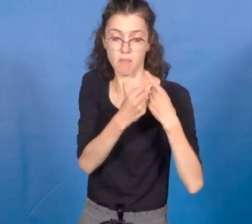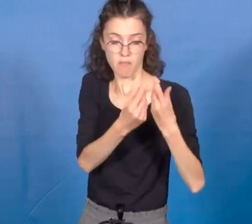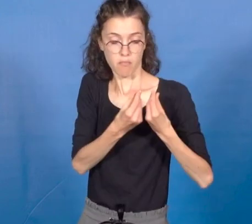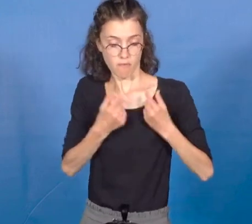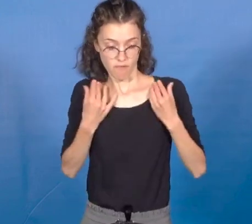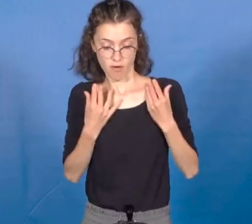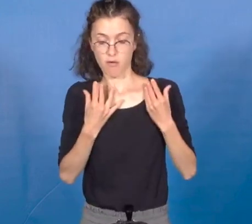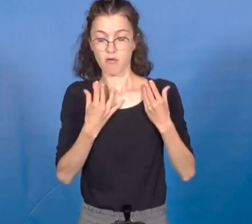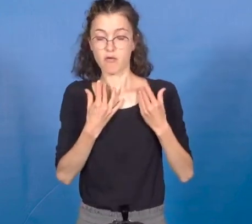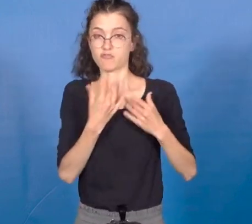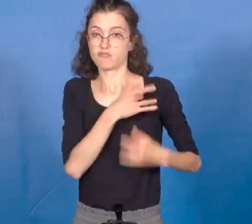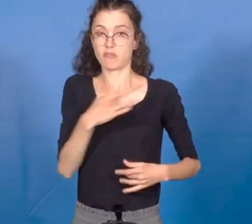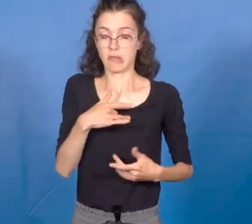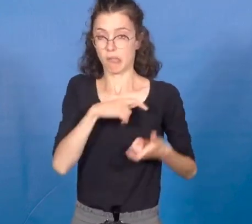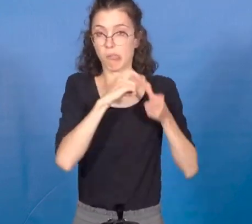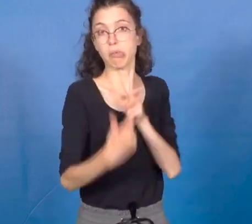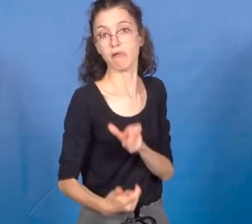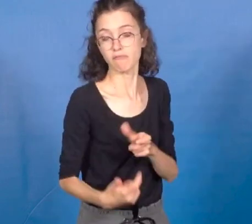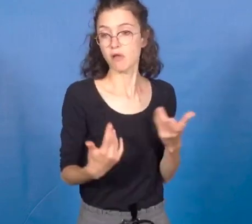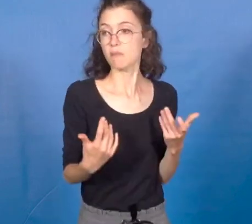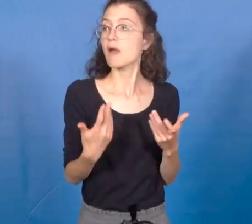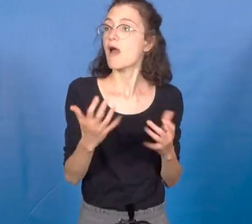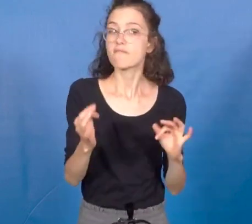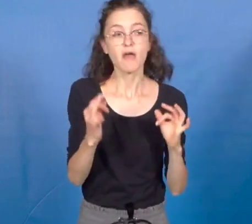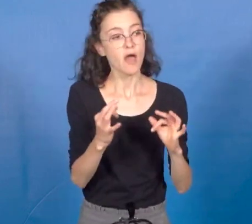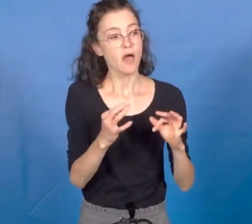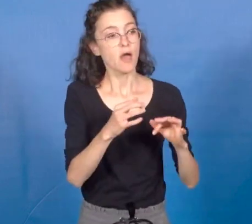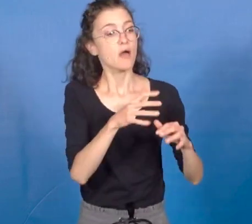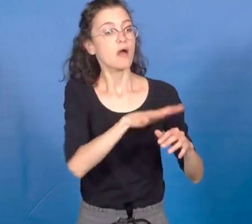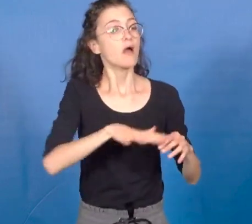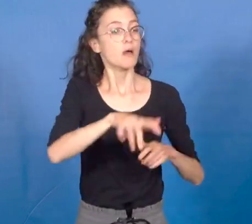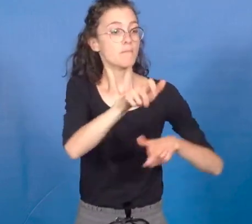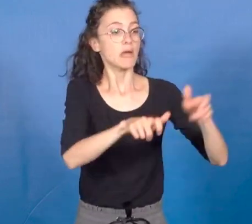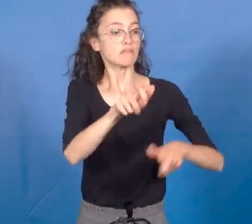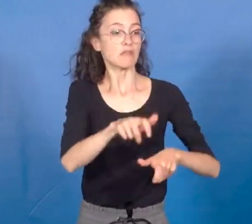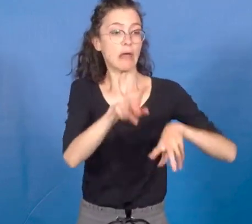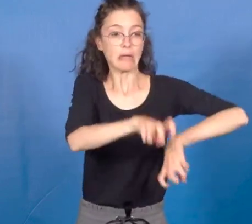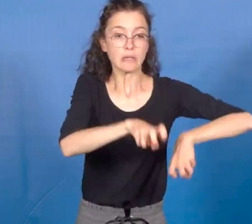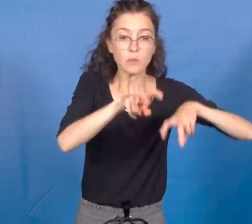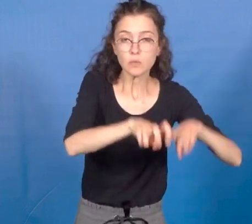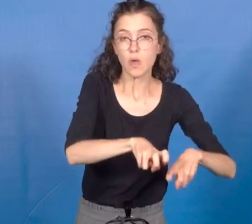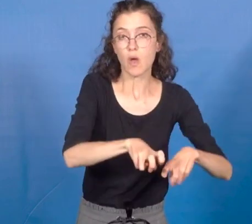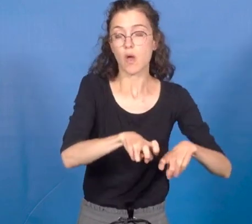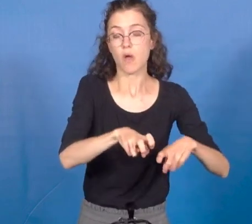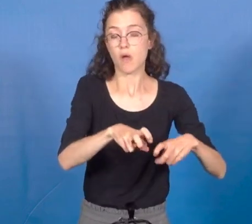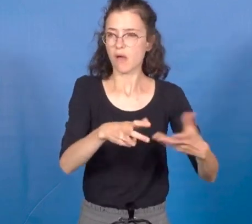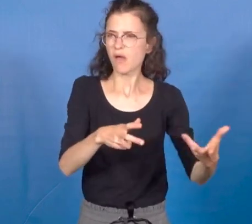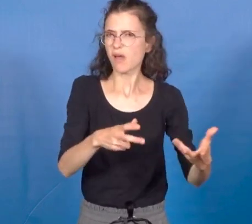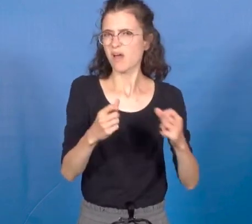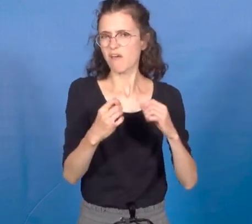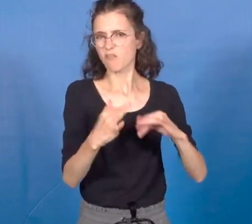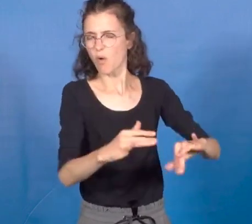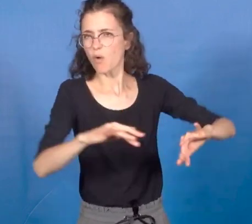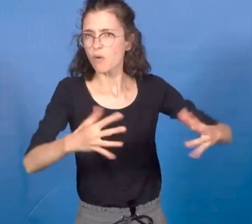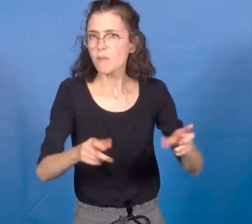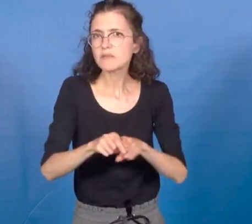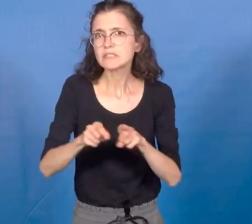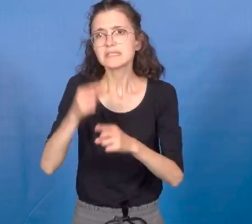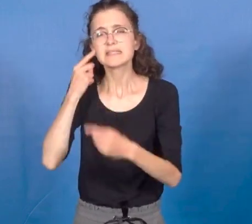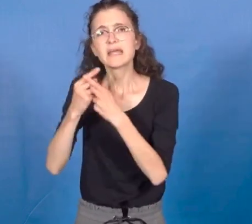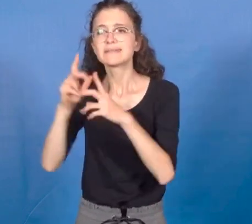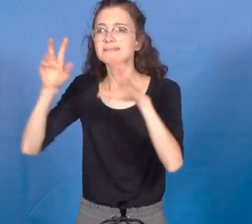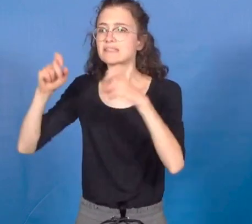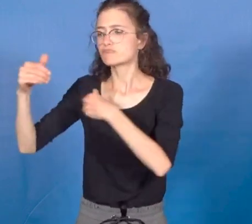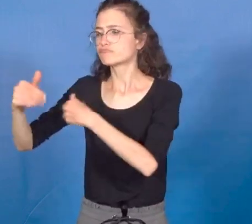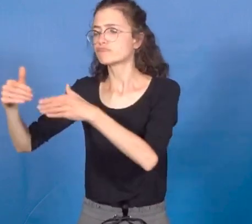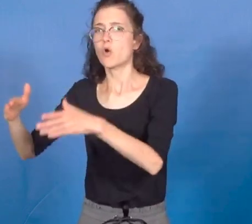tous les agriculteurs, de l'ensemble des agriculteurs ? L'atteinte aux droits de propriété vous choque, mais qu'en est-il de l'atteinte